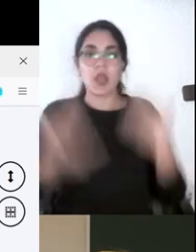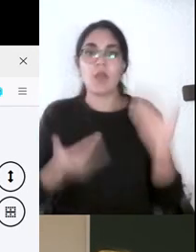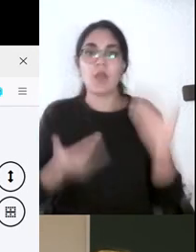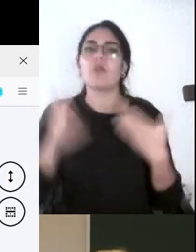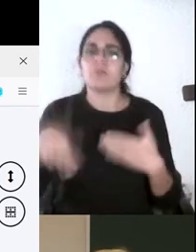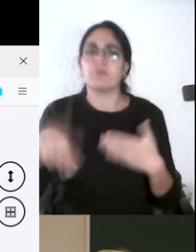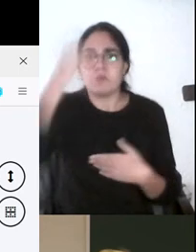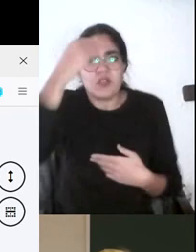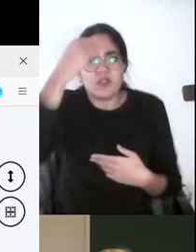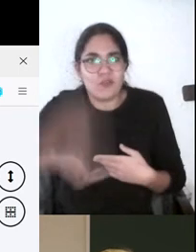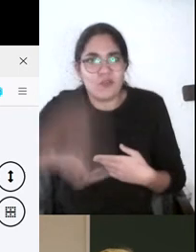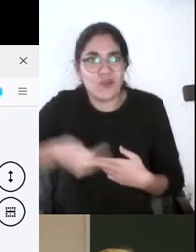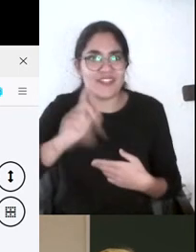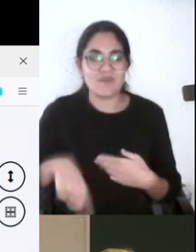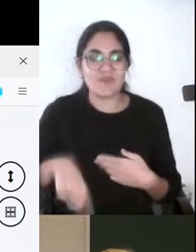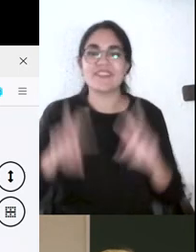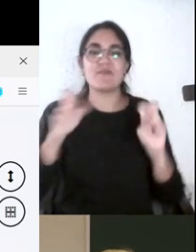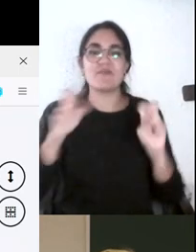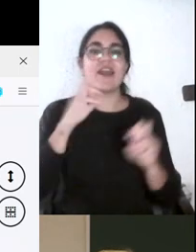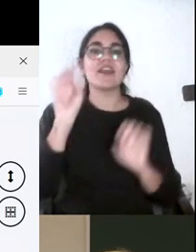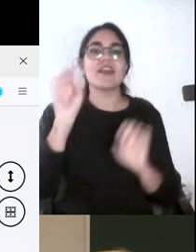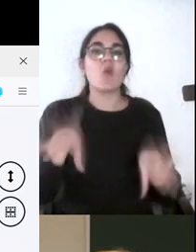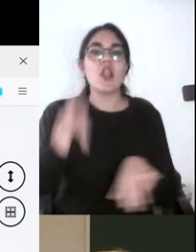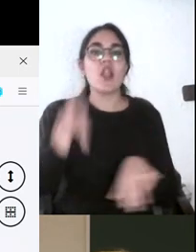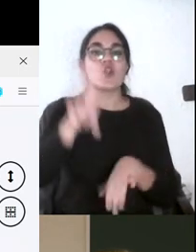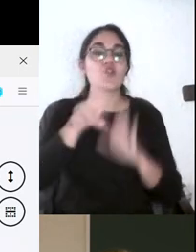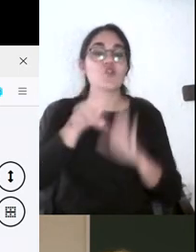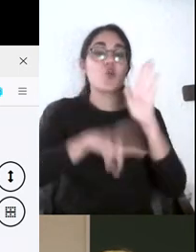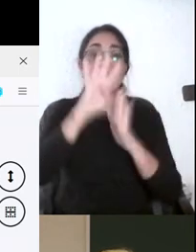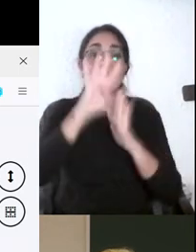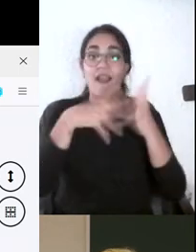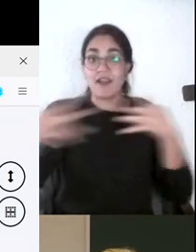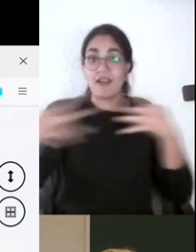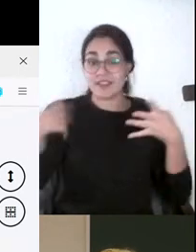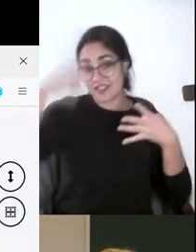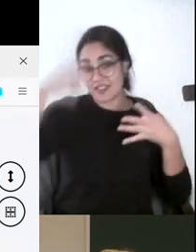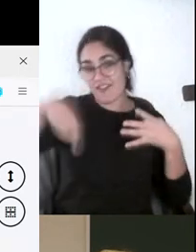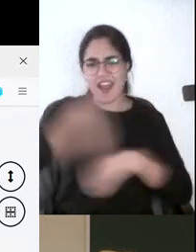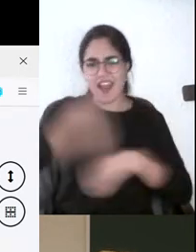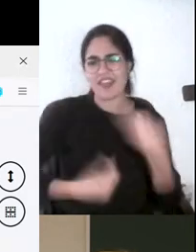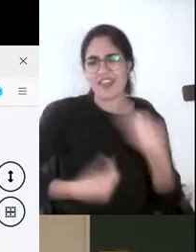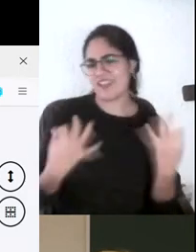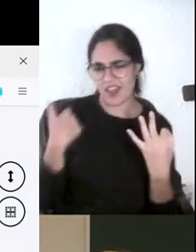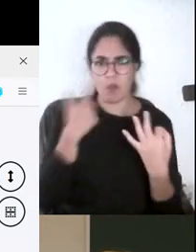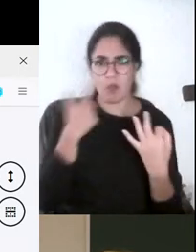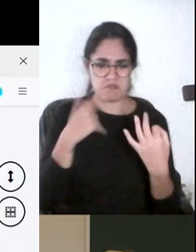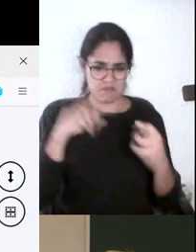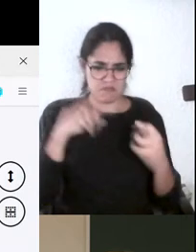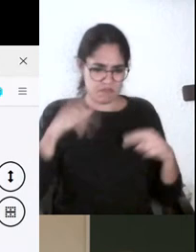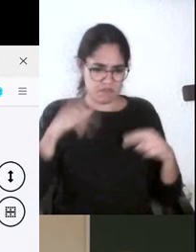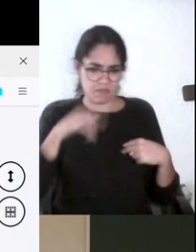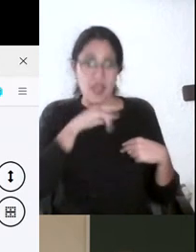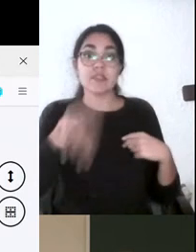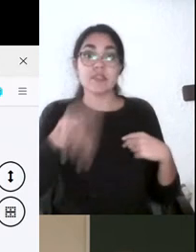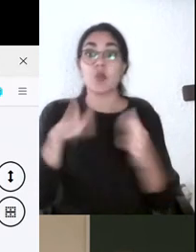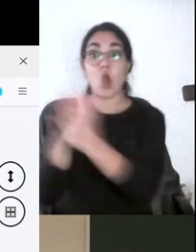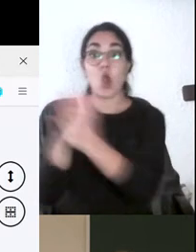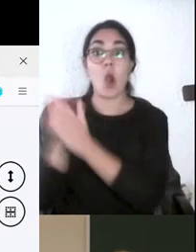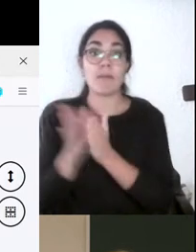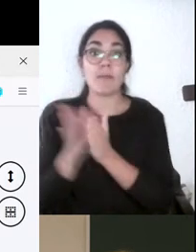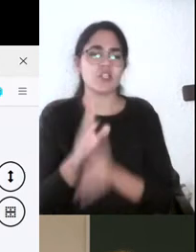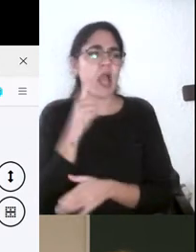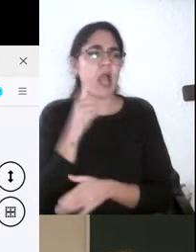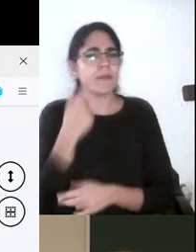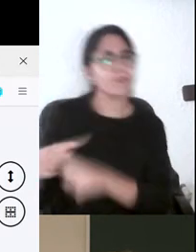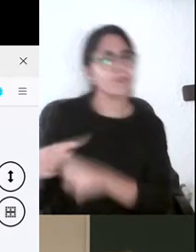con una con una rúbrica lo que han hecho o han dejado de hacer y que sus compañeros también compartan y vean lo que